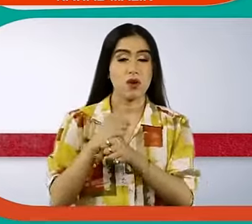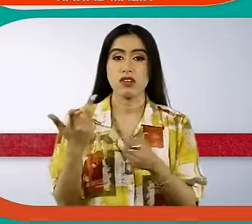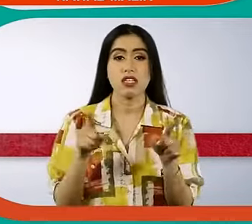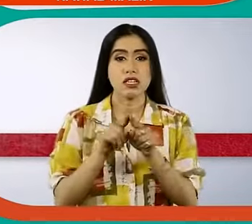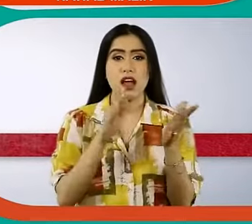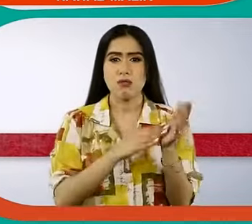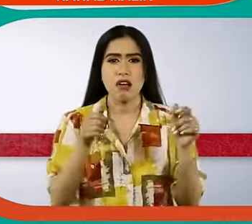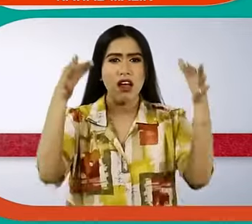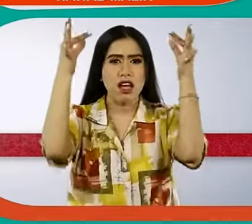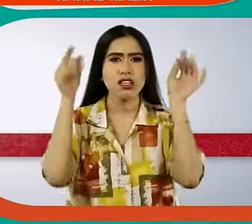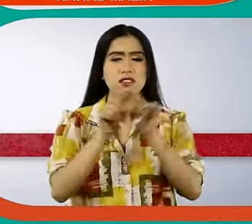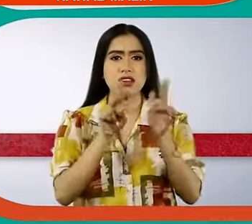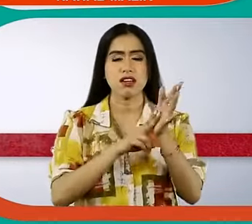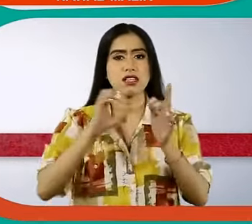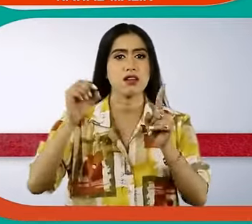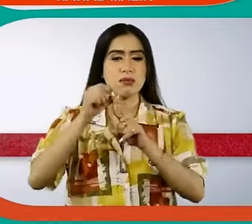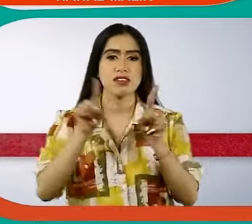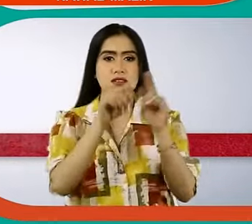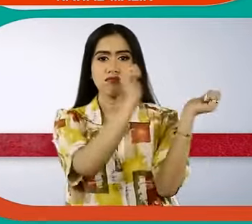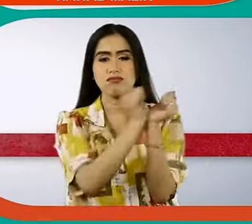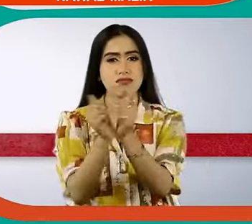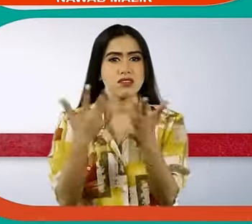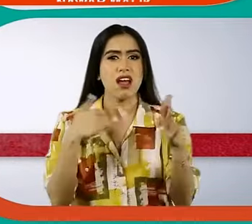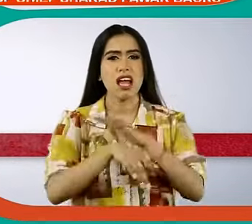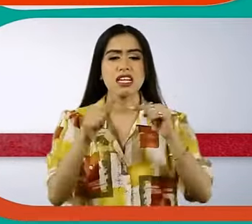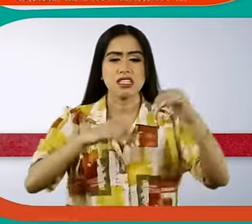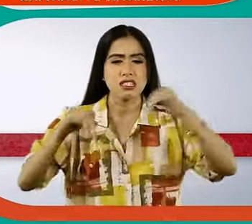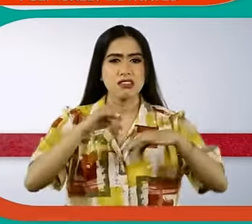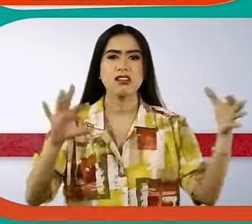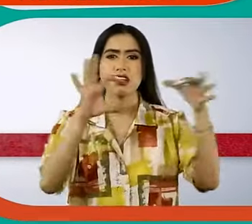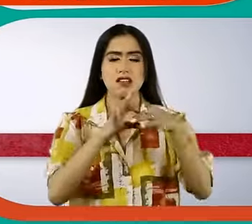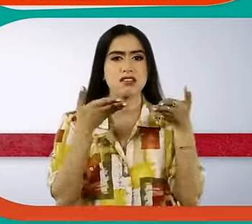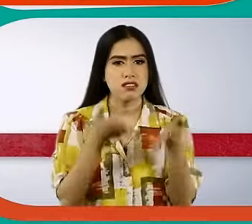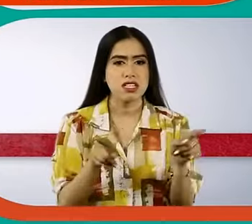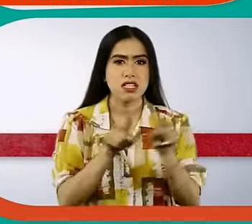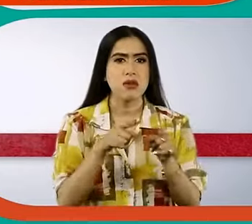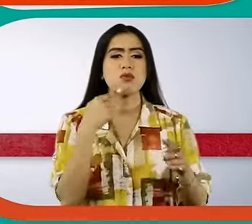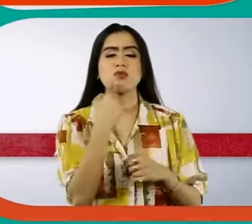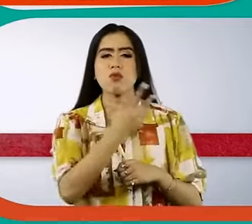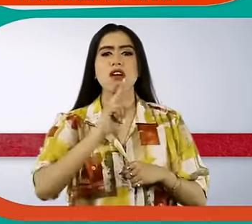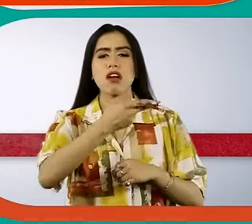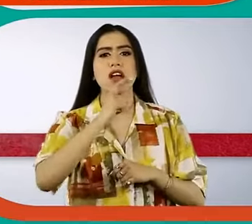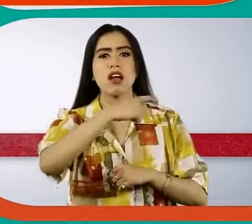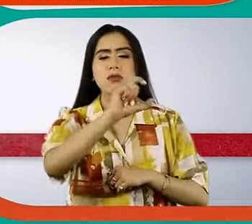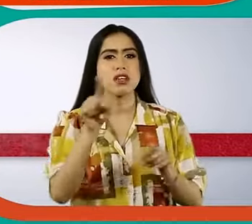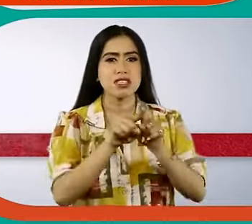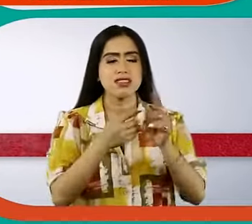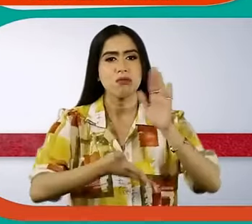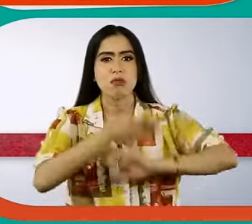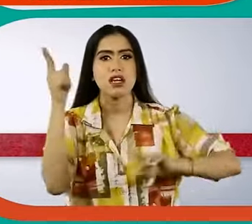मंत्री और वरिष्ट NCP नेता की गिरफतारी राजनीती से प्रेरित है उन्होंने आरोप लगाया कि मलिक का नाम भगोडे अंडर